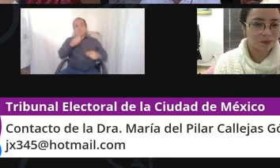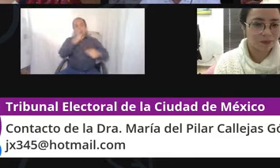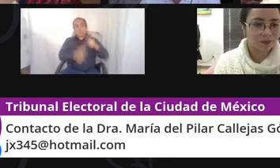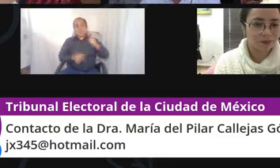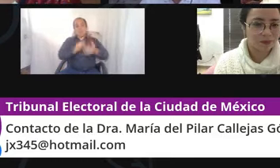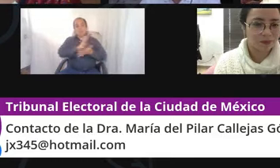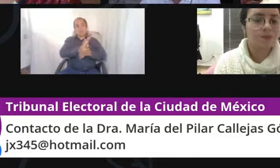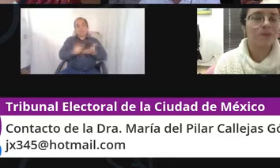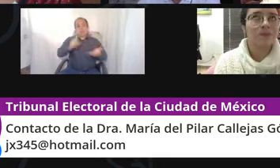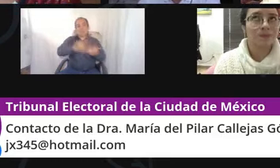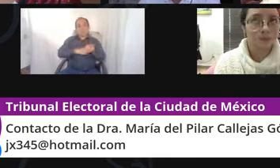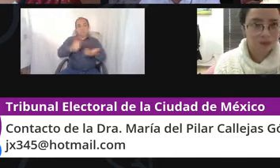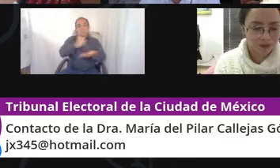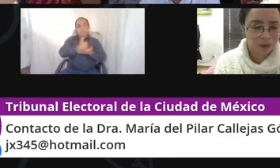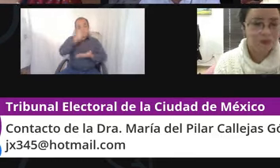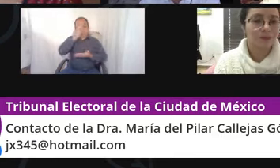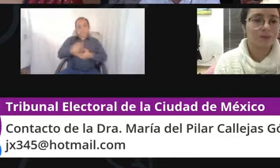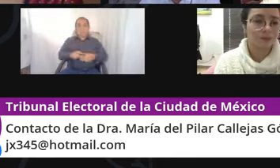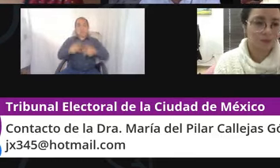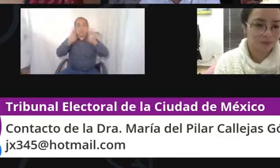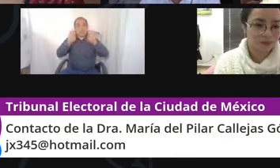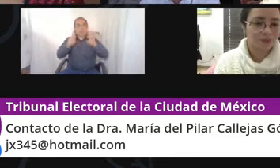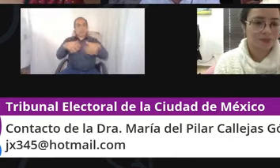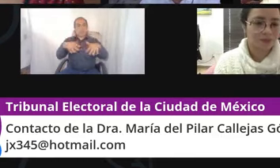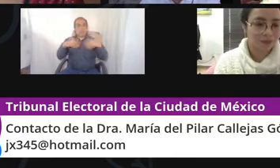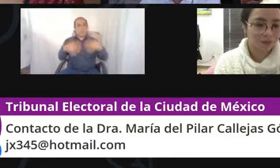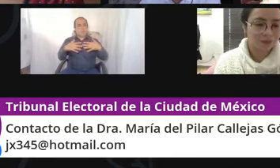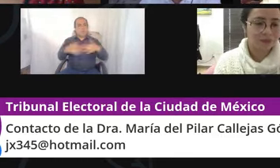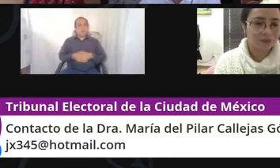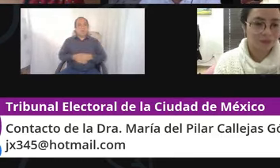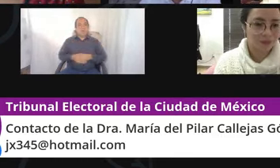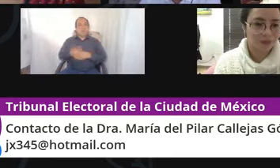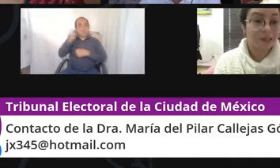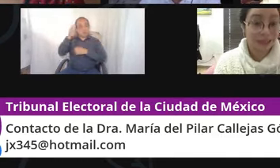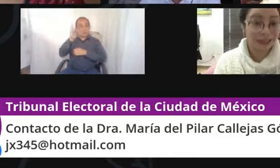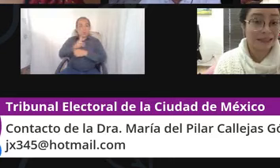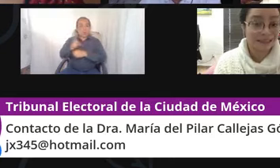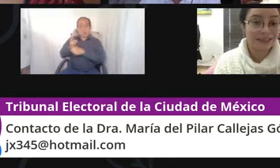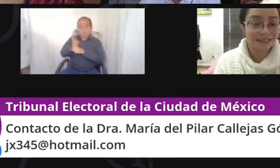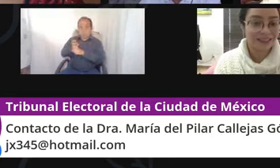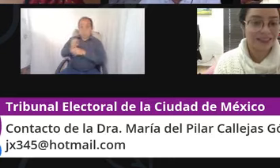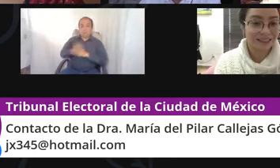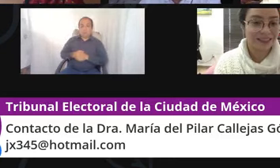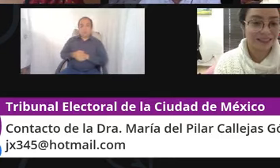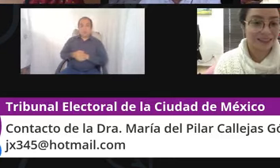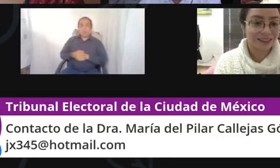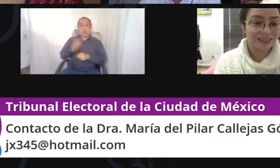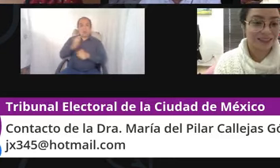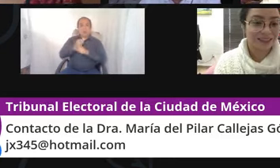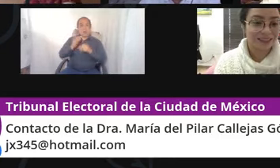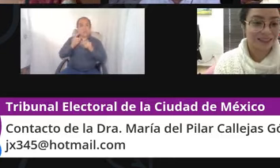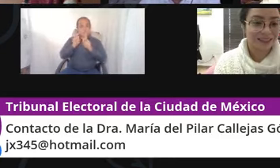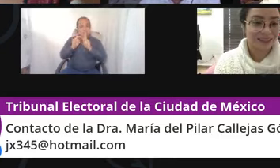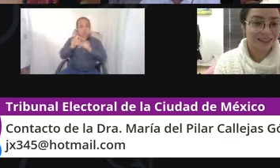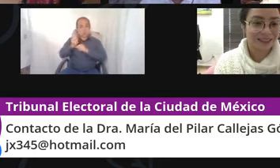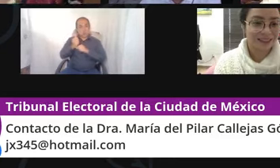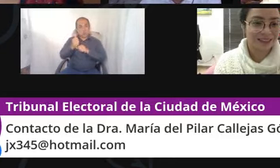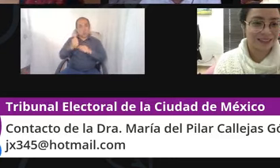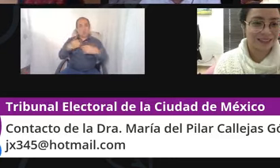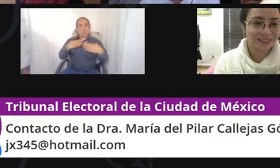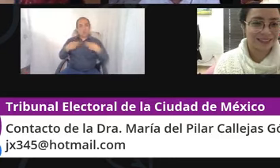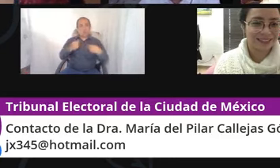de México qué fuerte temazo doctora yo la invito qué fuerte no vamos a hablar de la otra pandemia qué duro qué fuerte